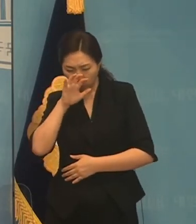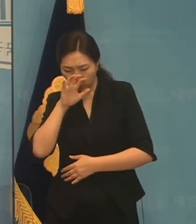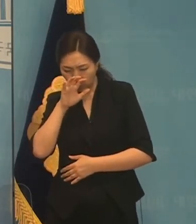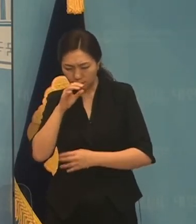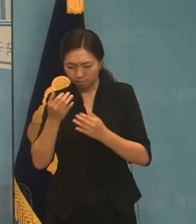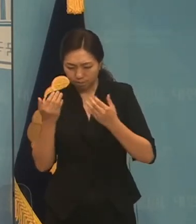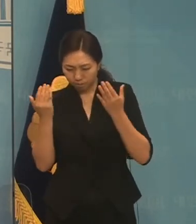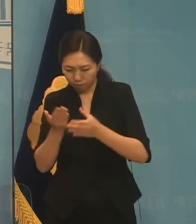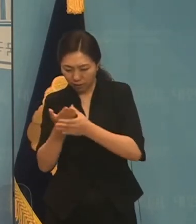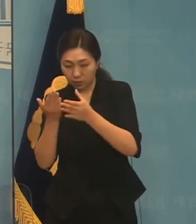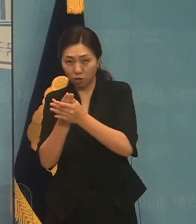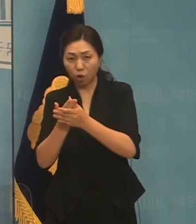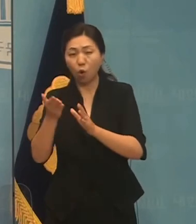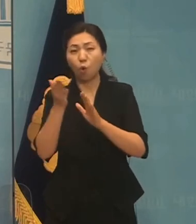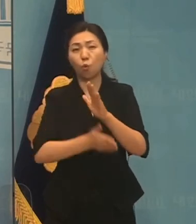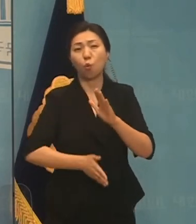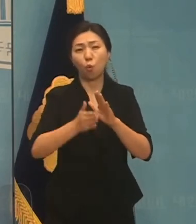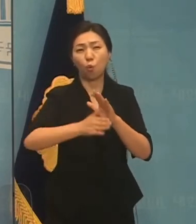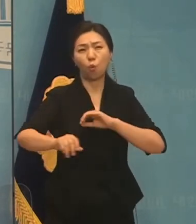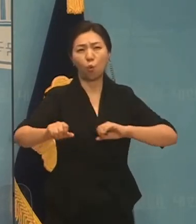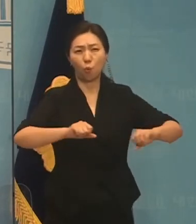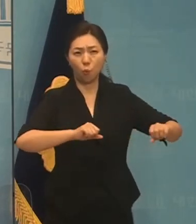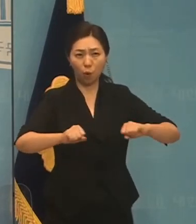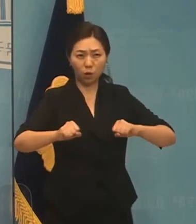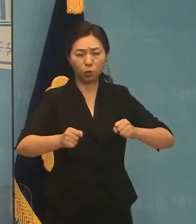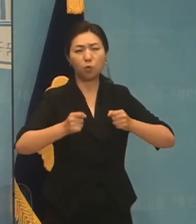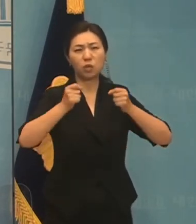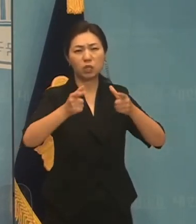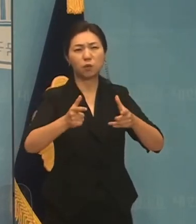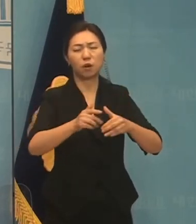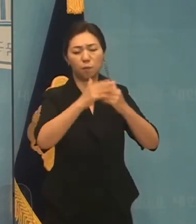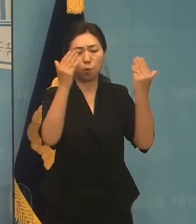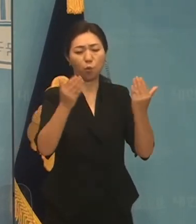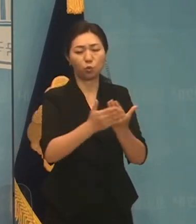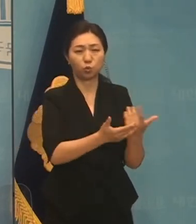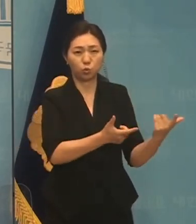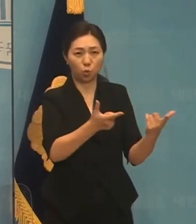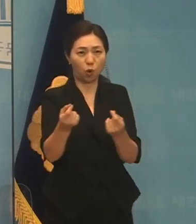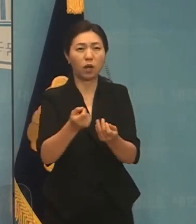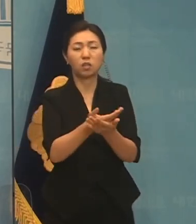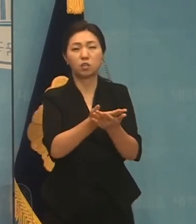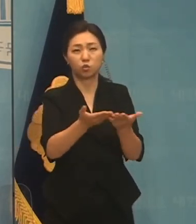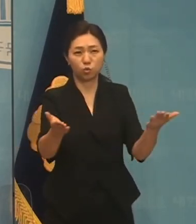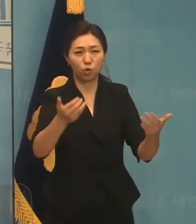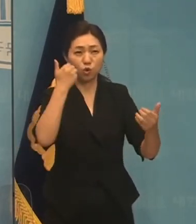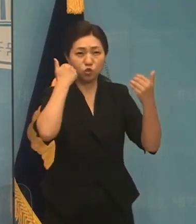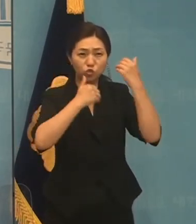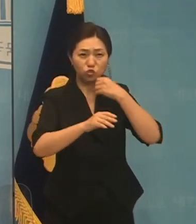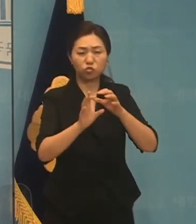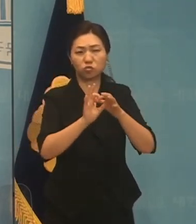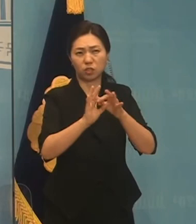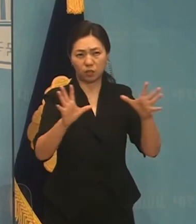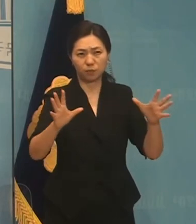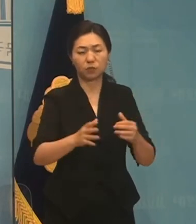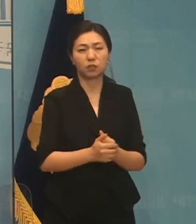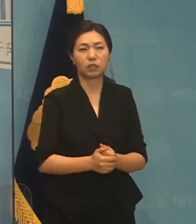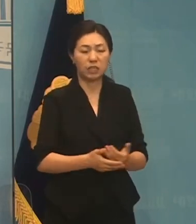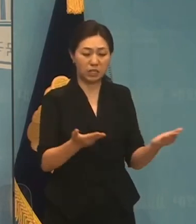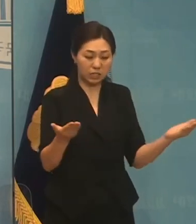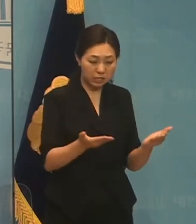등 공공활동의 기회를 충분히 제공하여 누구나 일과 활동을 통해